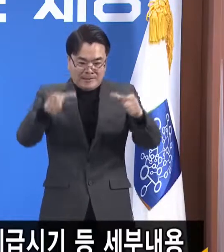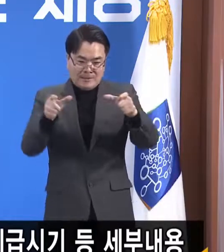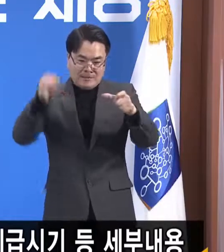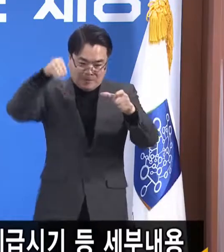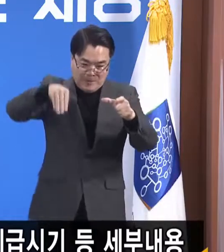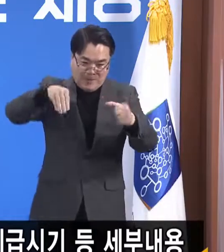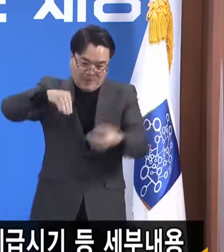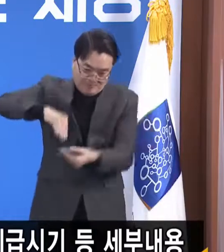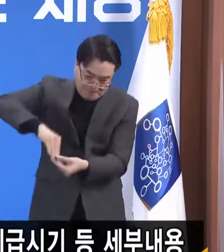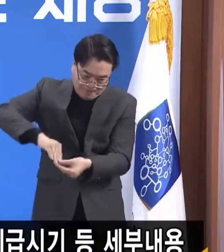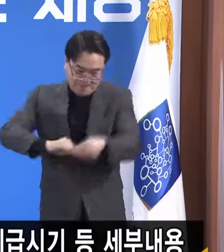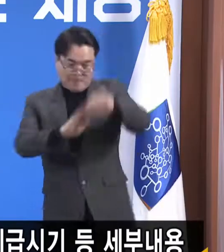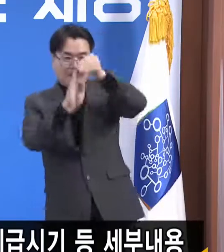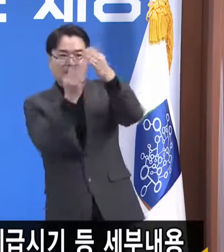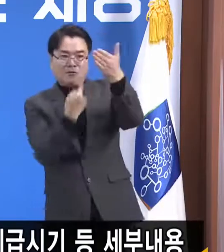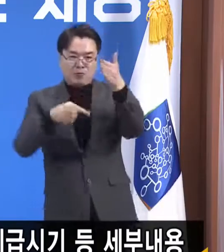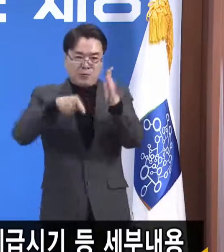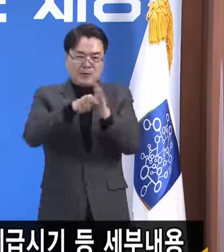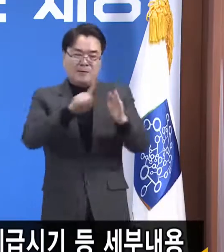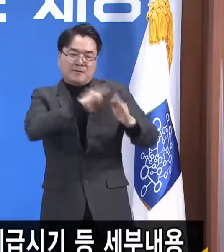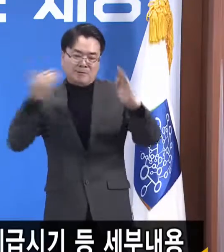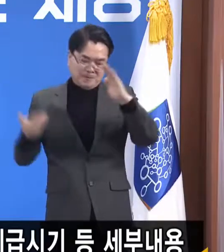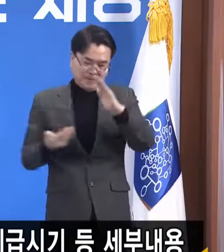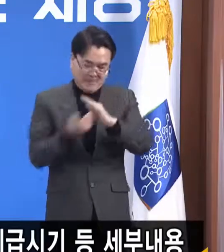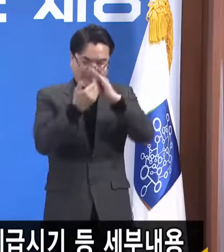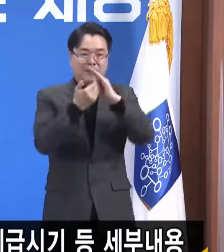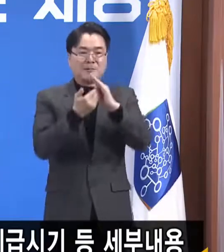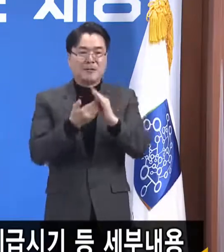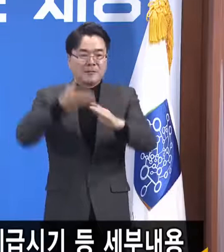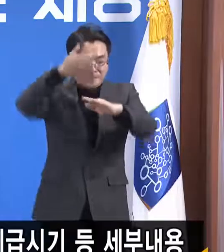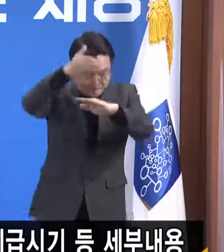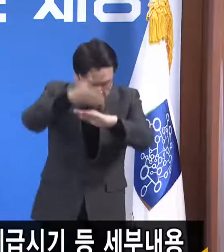위해서 최선을 다하겠습니다. 고맙습니다.